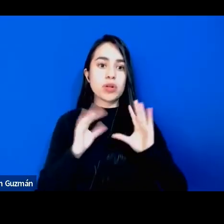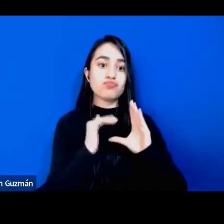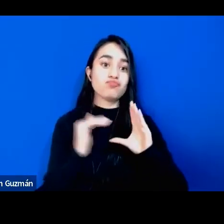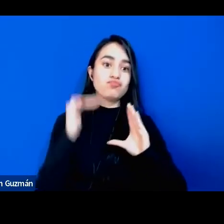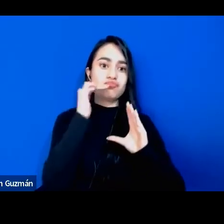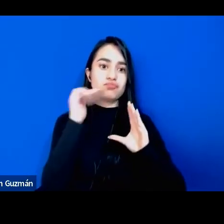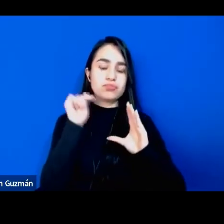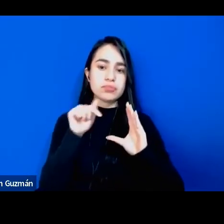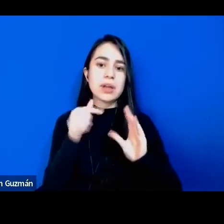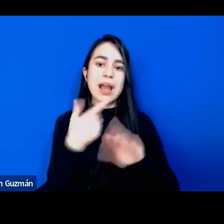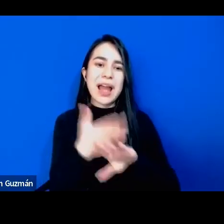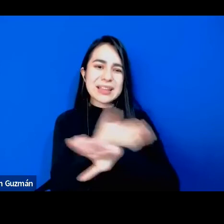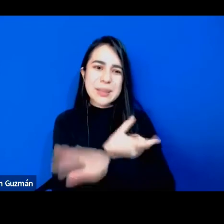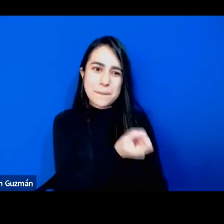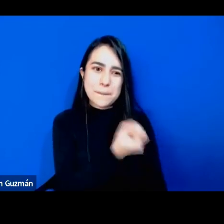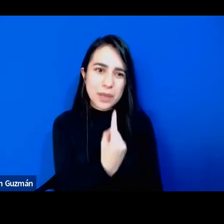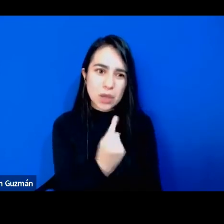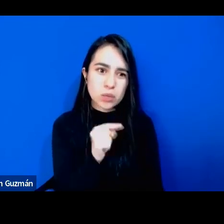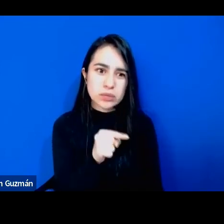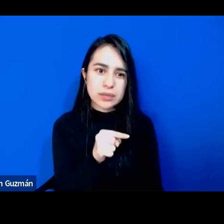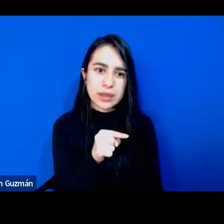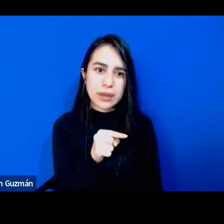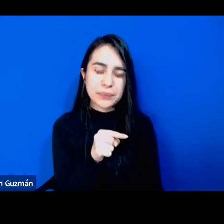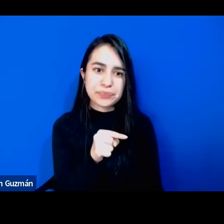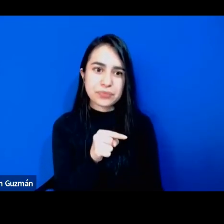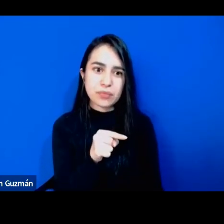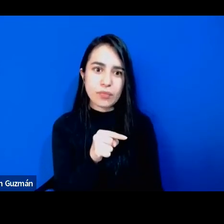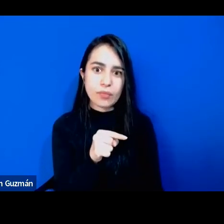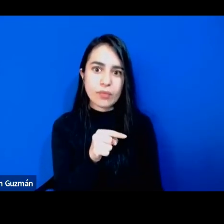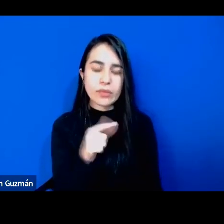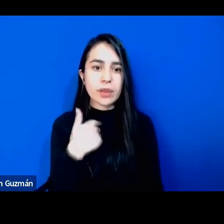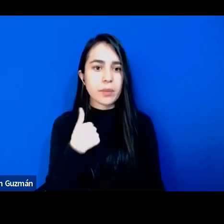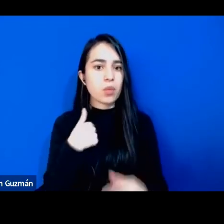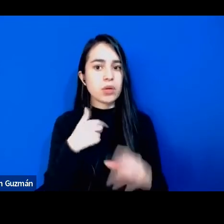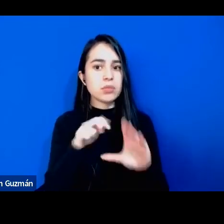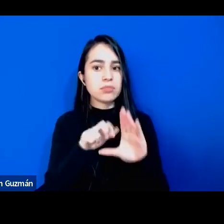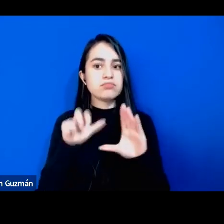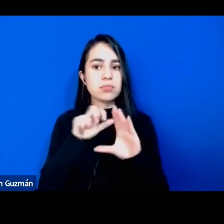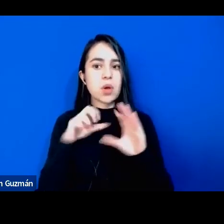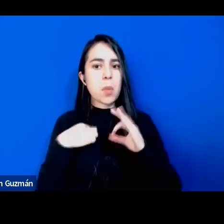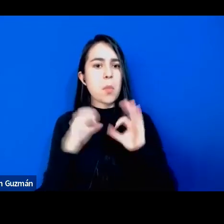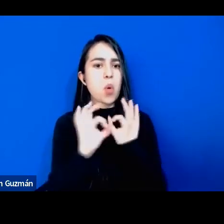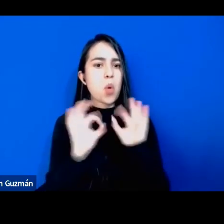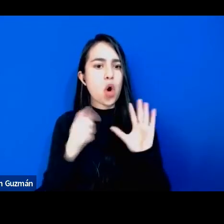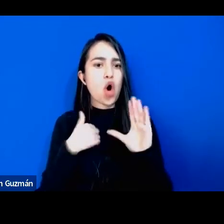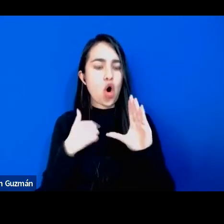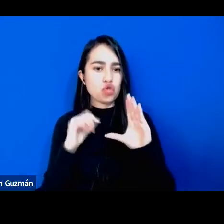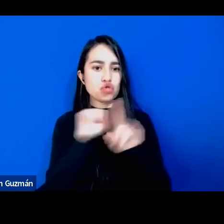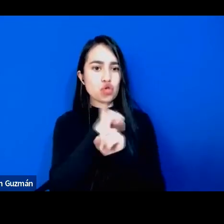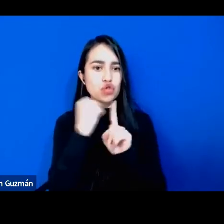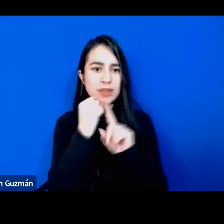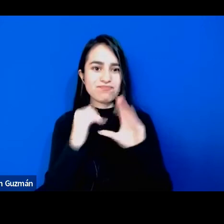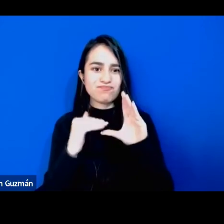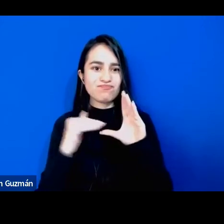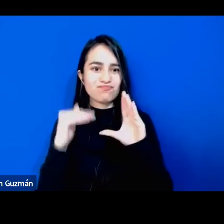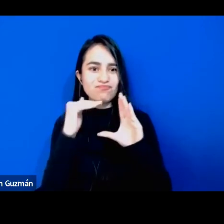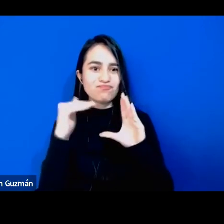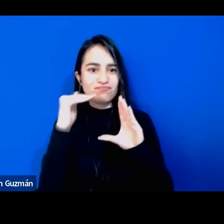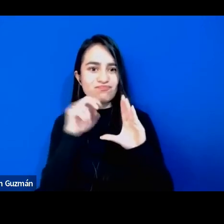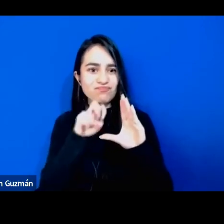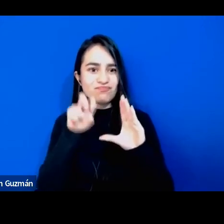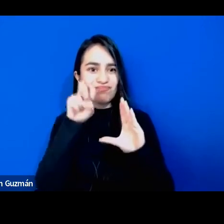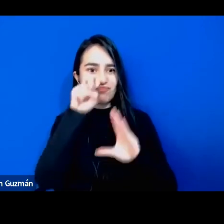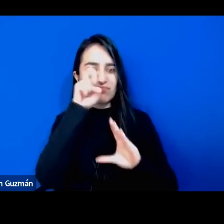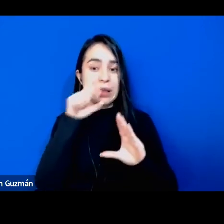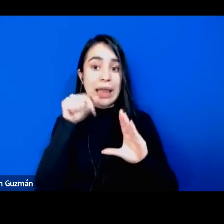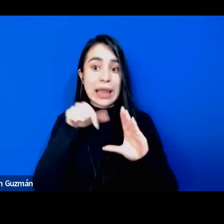la pregunta era si la noción de privilegio y otras formas de ascenso social que no estén vinculadas con